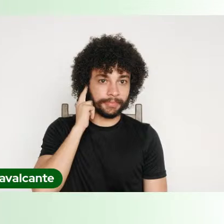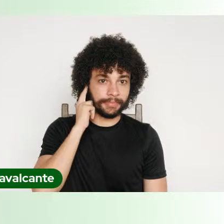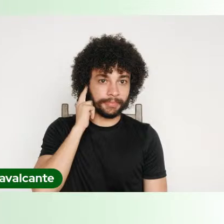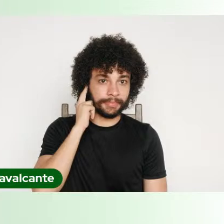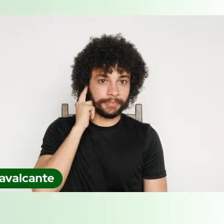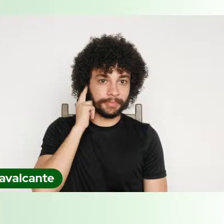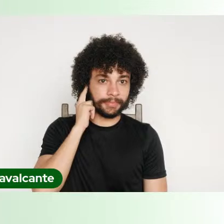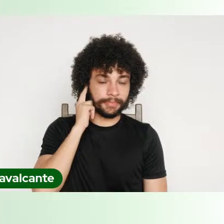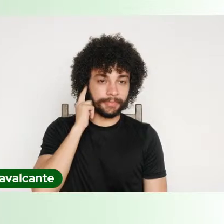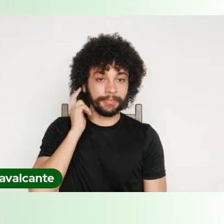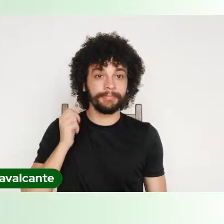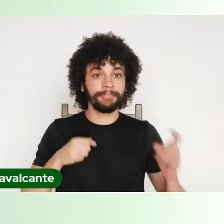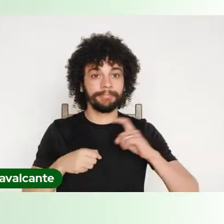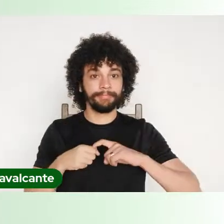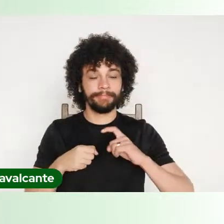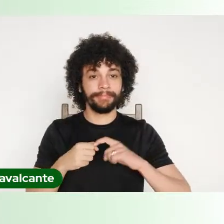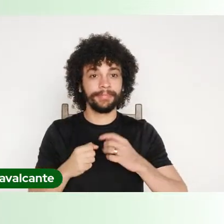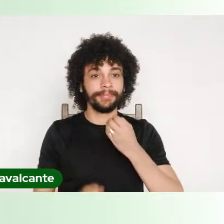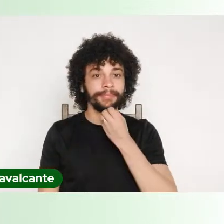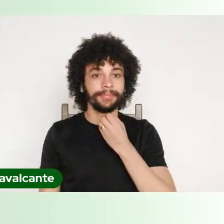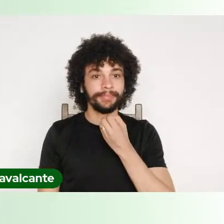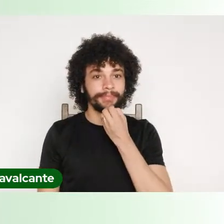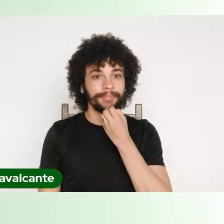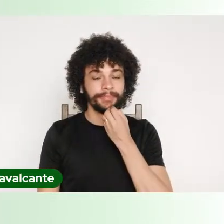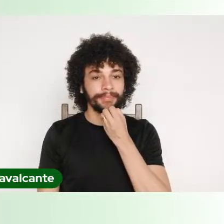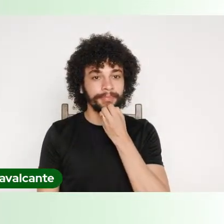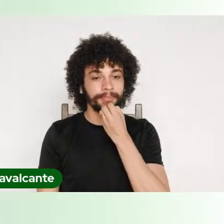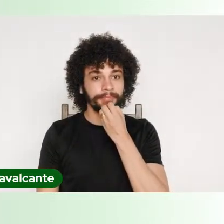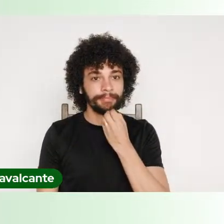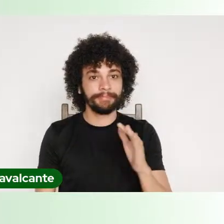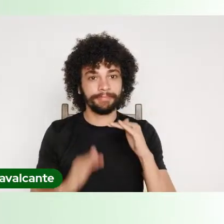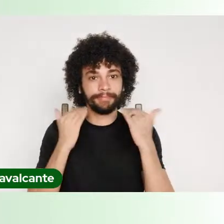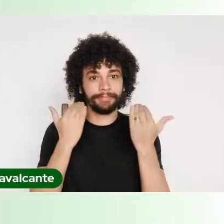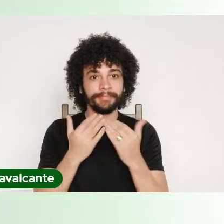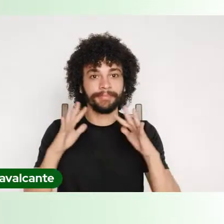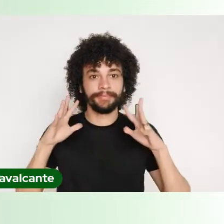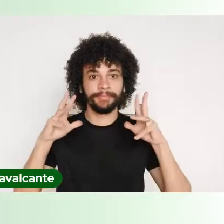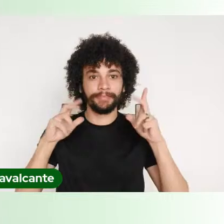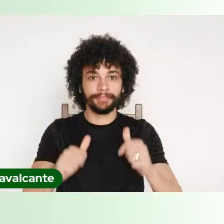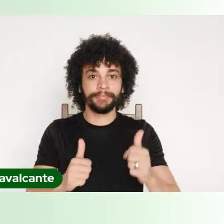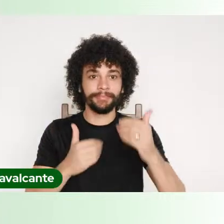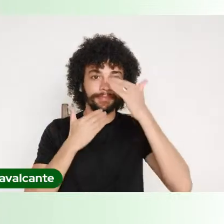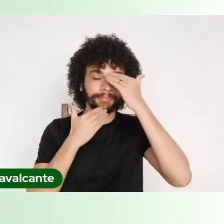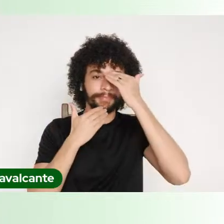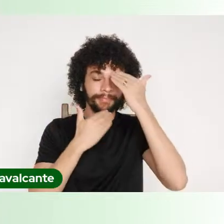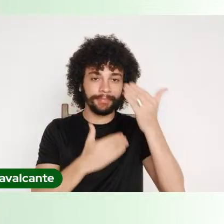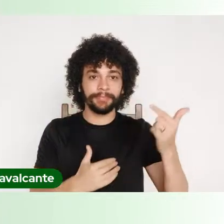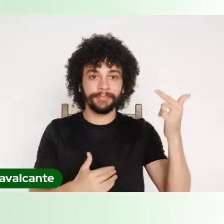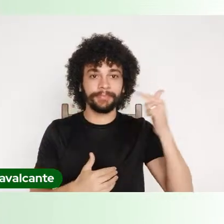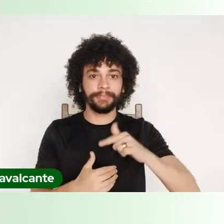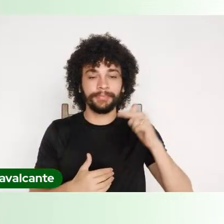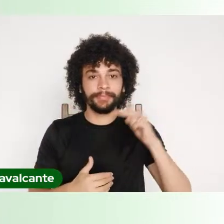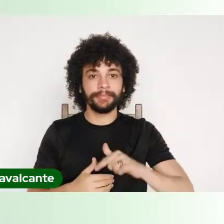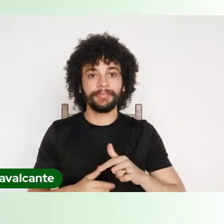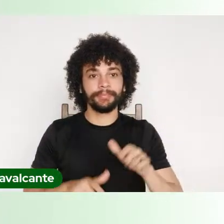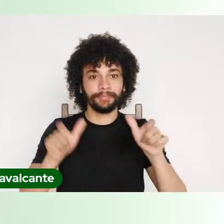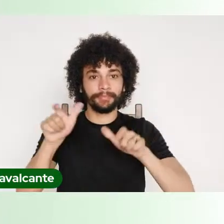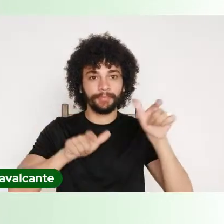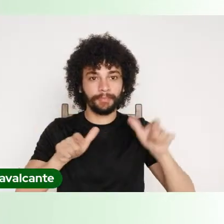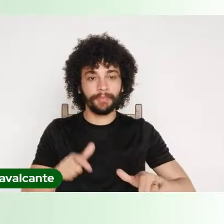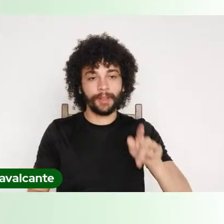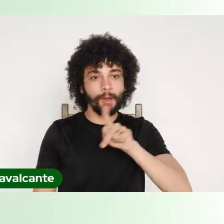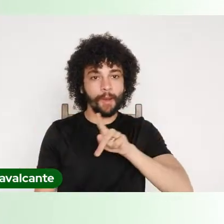Tornando, bom dia, bom evento, a todos, muito obrigada novamente a professora Dilza, o professor Bruno,